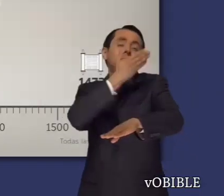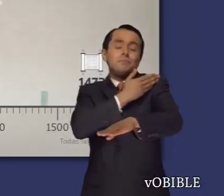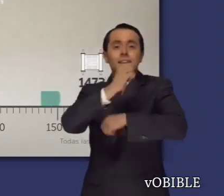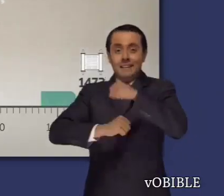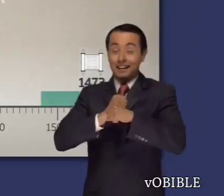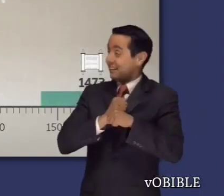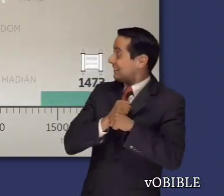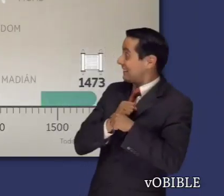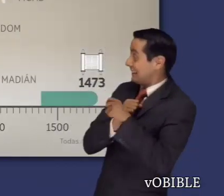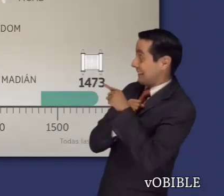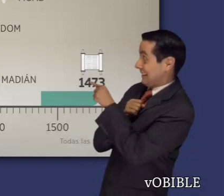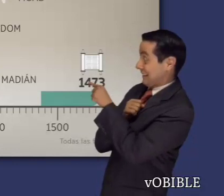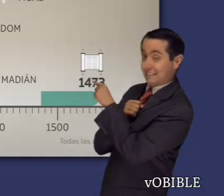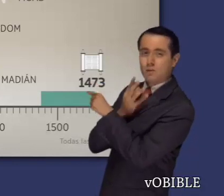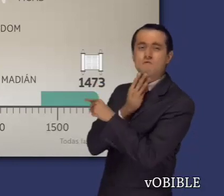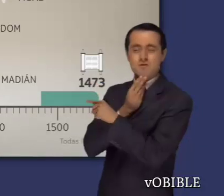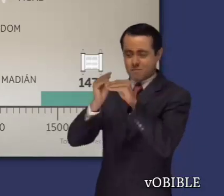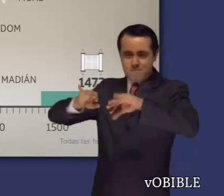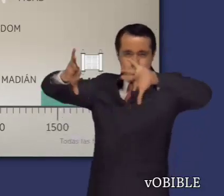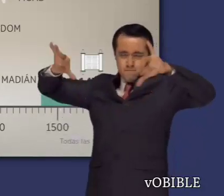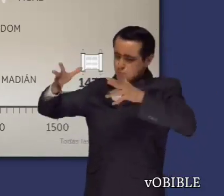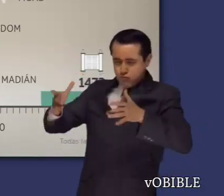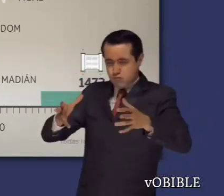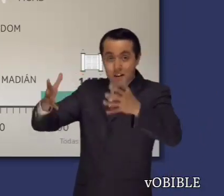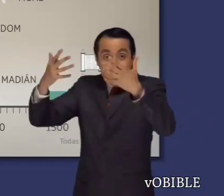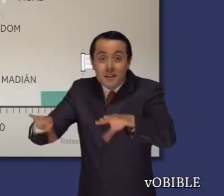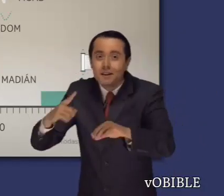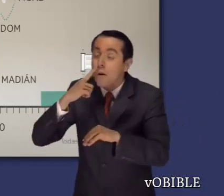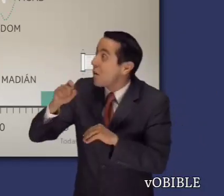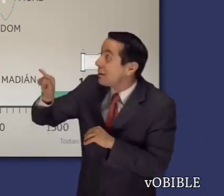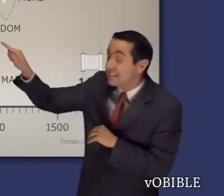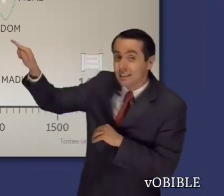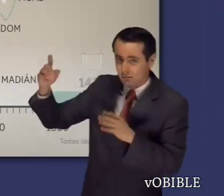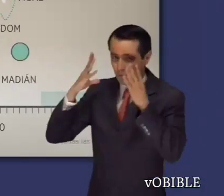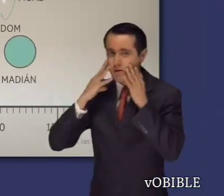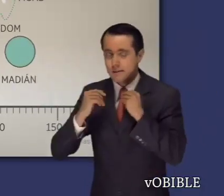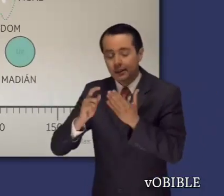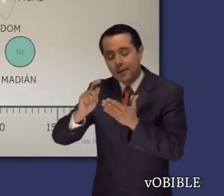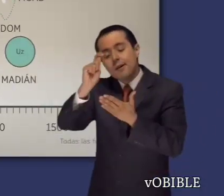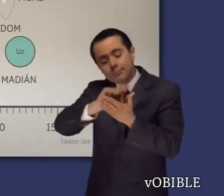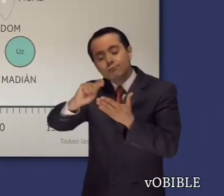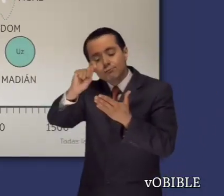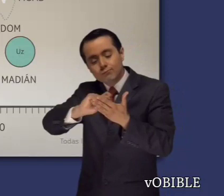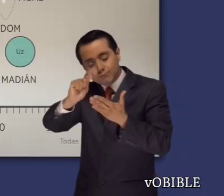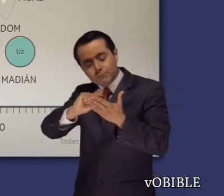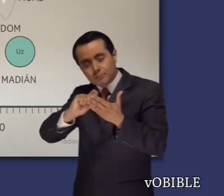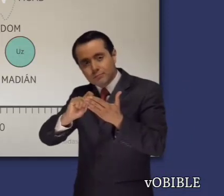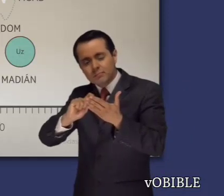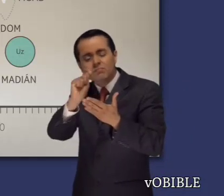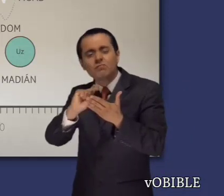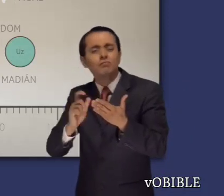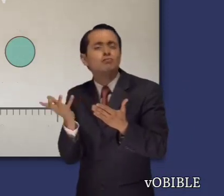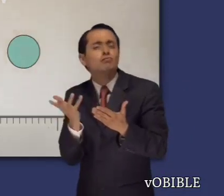a.n. hacia el final del viaje de 40 años que hicieron los israelitas por el desierto. Job vivía en Uz.